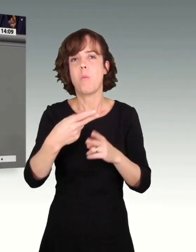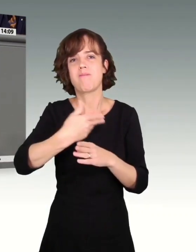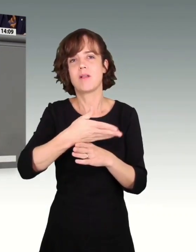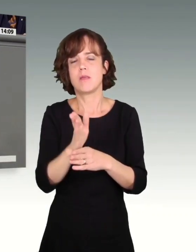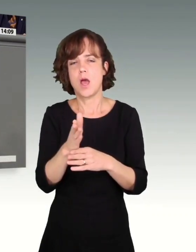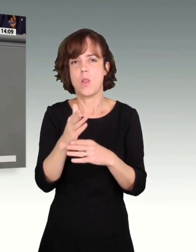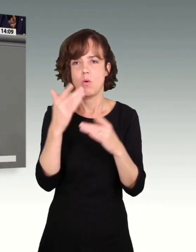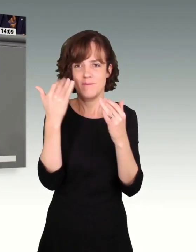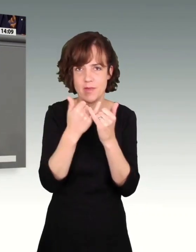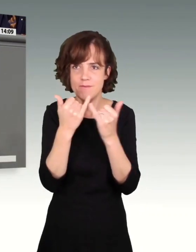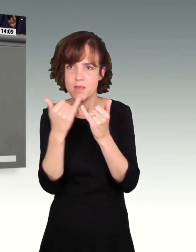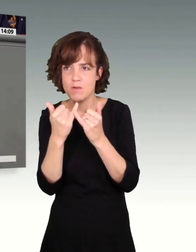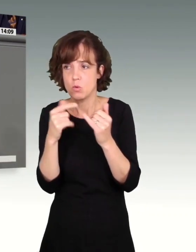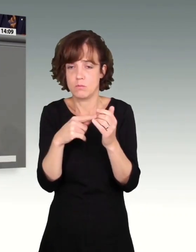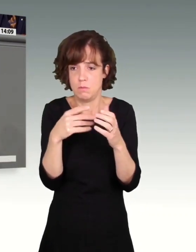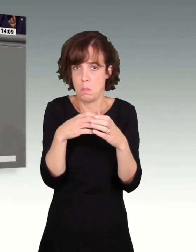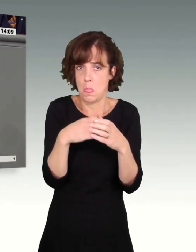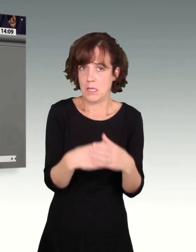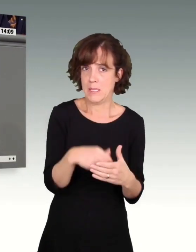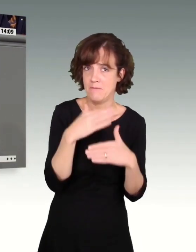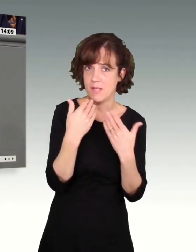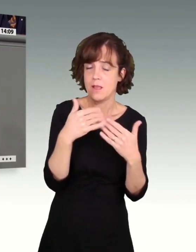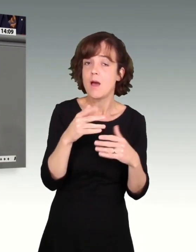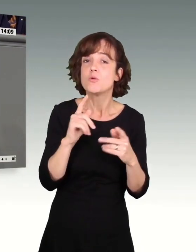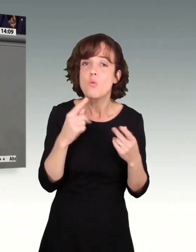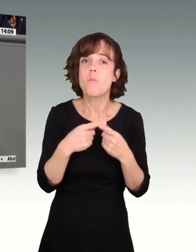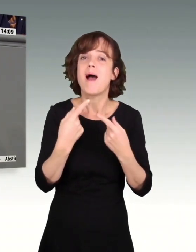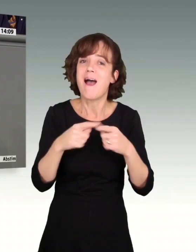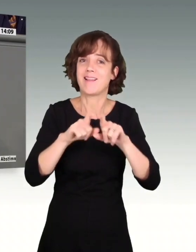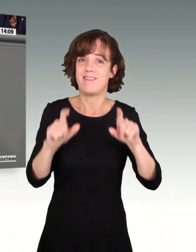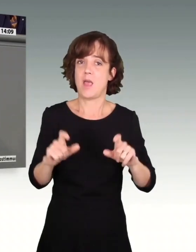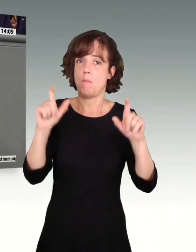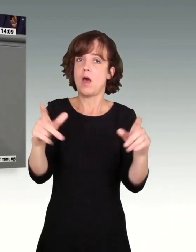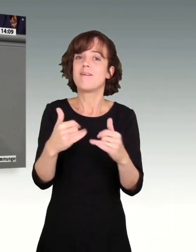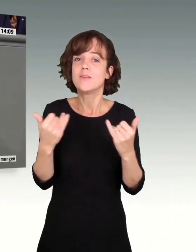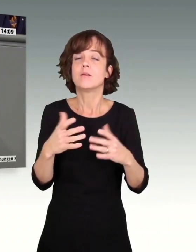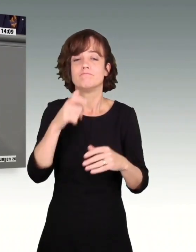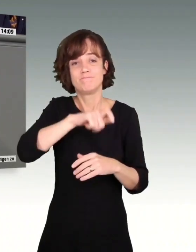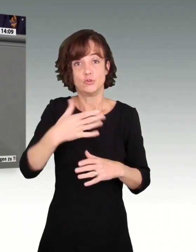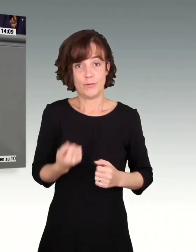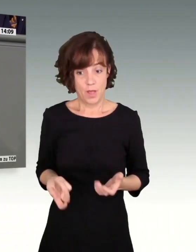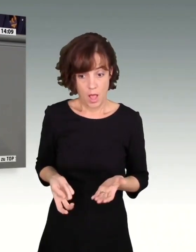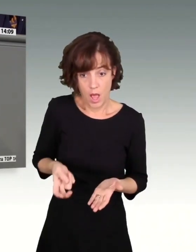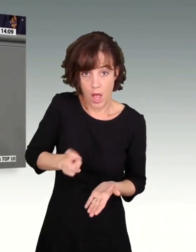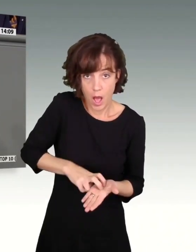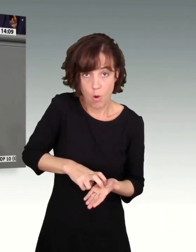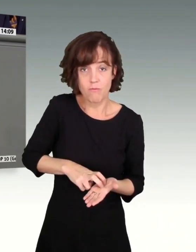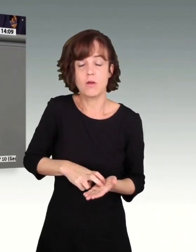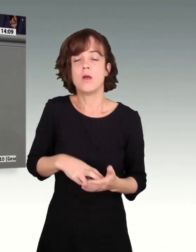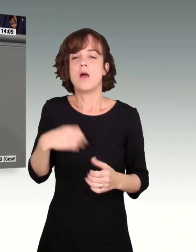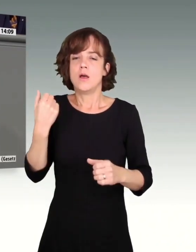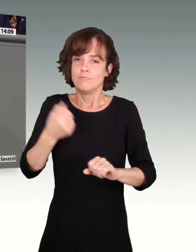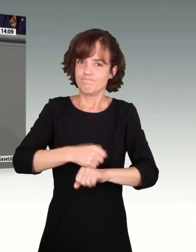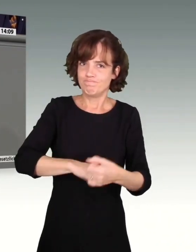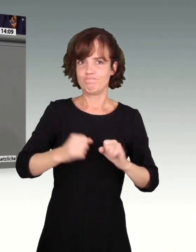nachzudenken, sondern mehr darüber sprechen, wie wir es schaffen, dass die Menschen morgens früh aufstehen und mehr Kuchen backen wollen, meine sehr